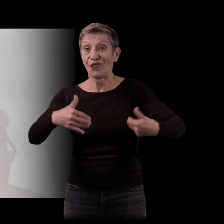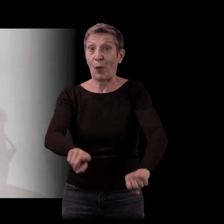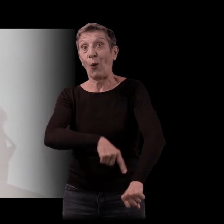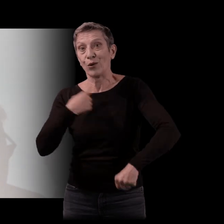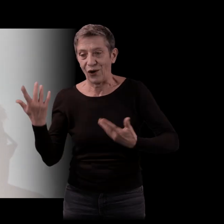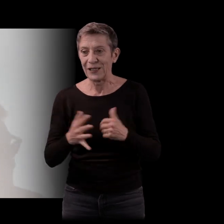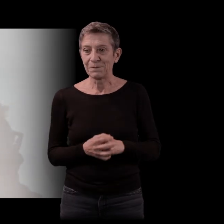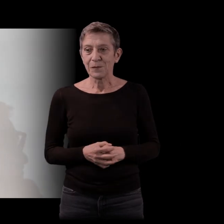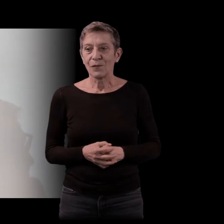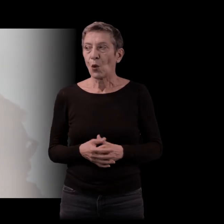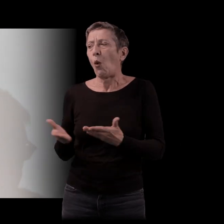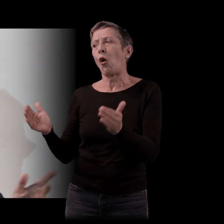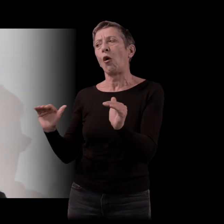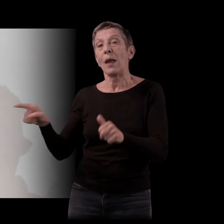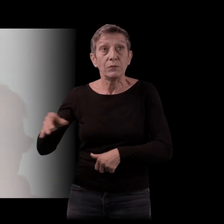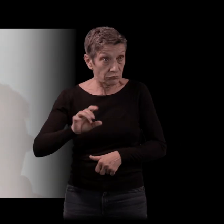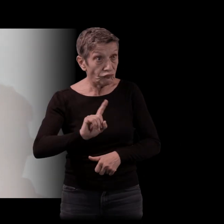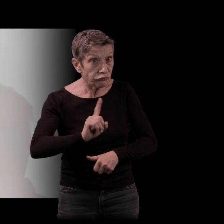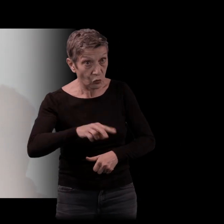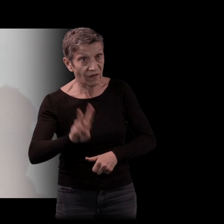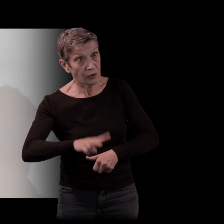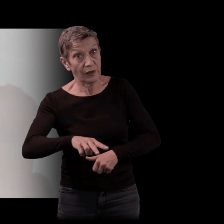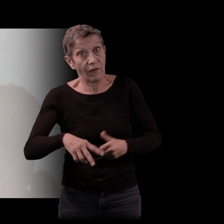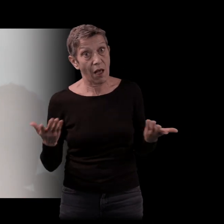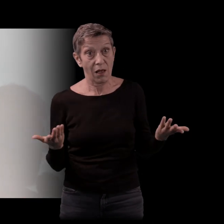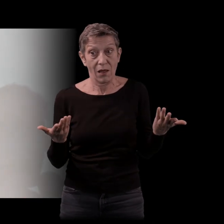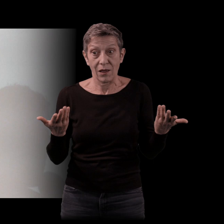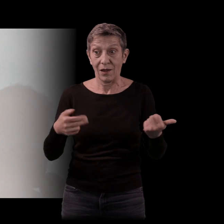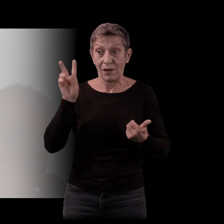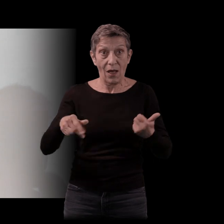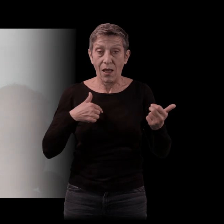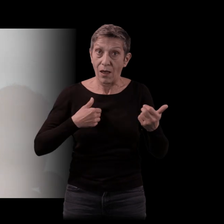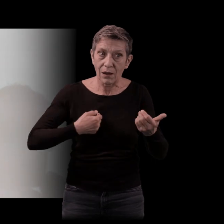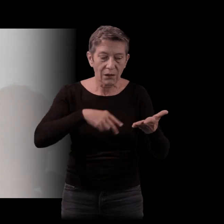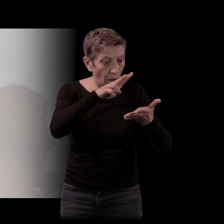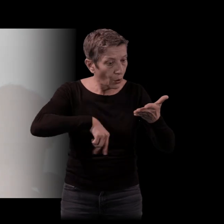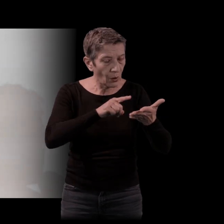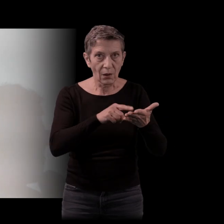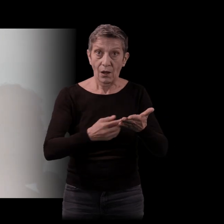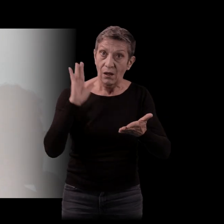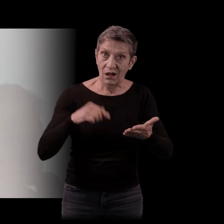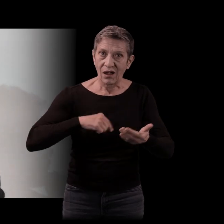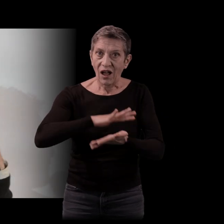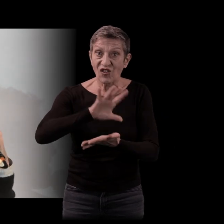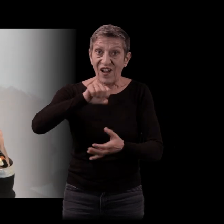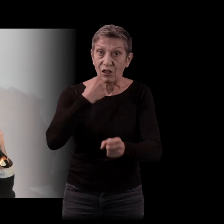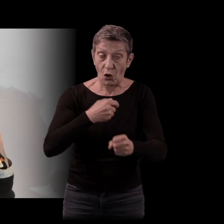Vous êtes modeste. Non, non, non, mais vraiment, quand je retombe sur des trucs que j'écrivais à 20 ans et quand je vois des gens qui sont publiés à 20 ans,